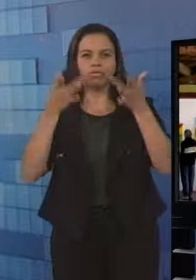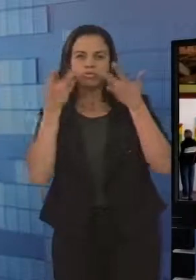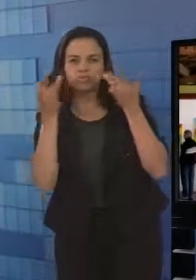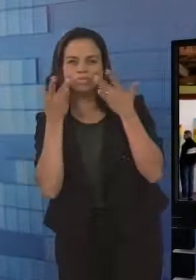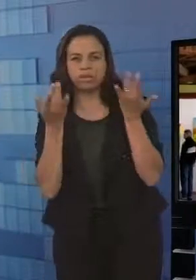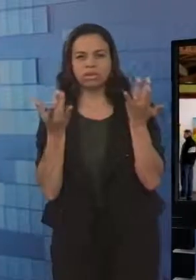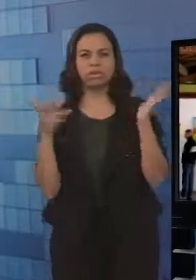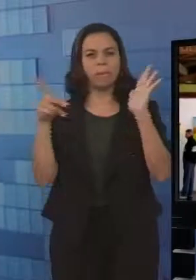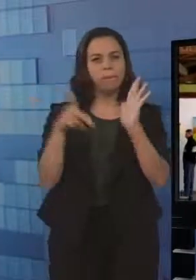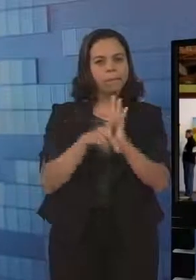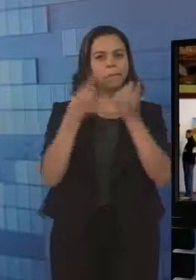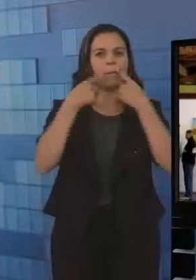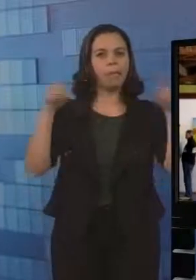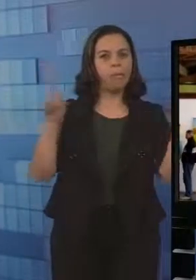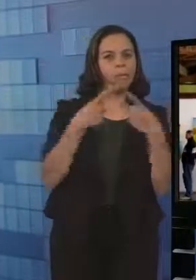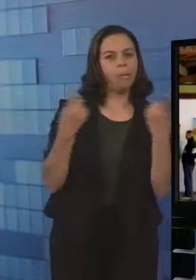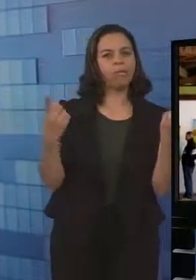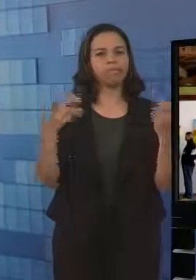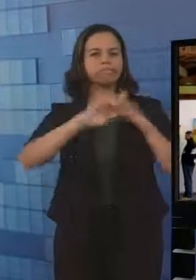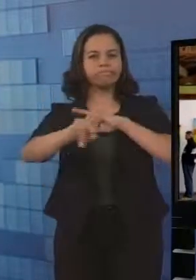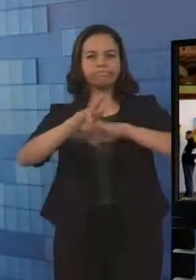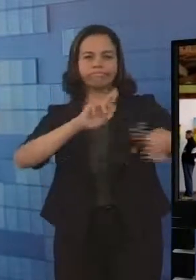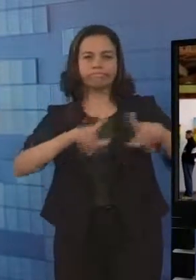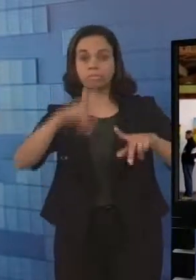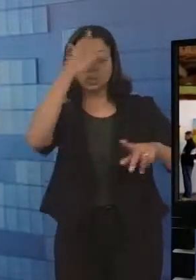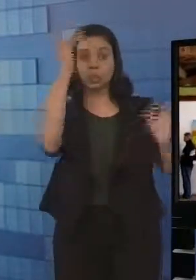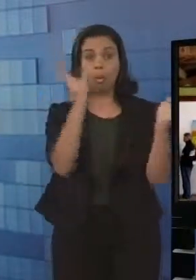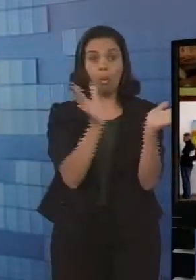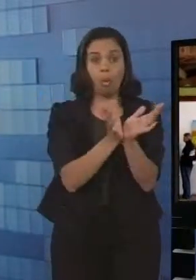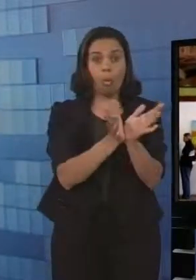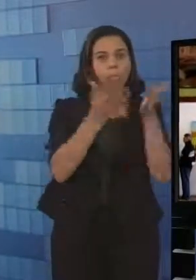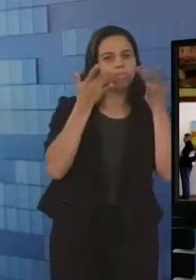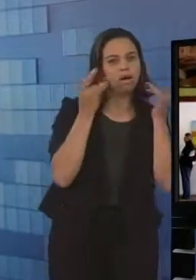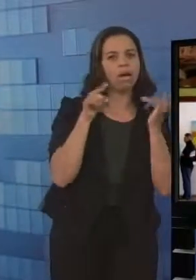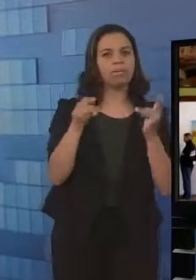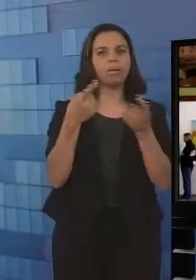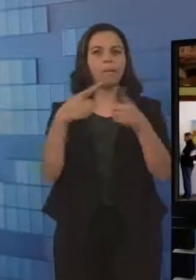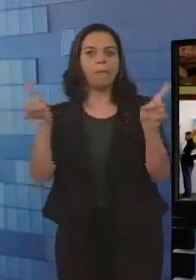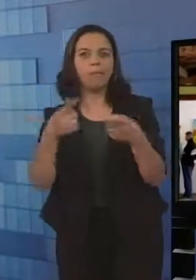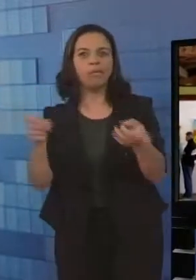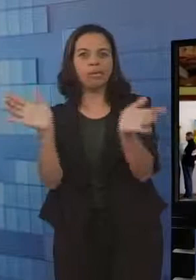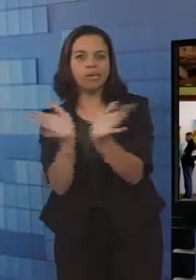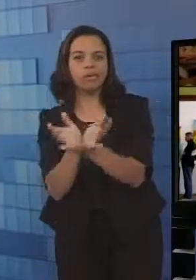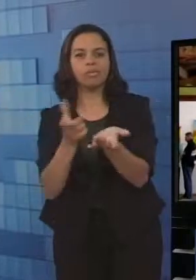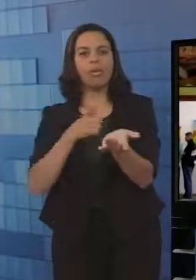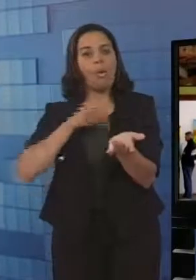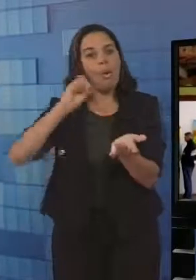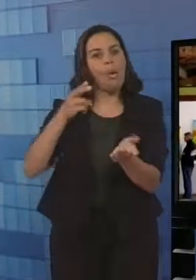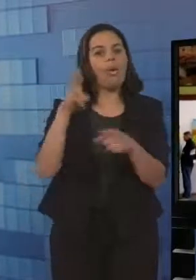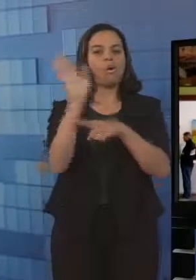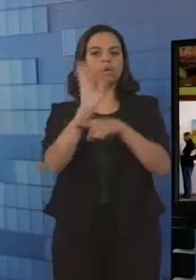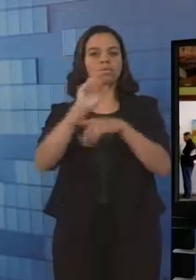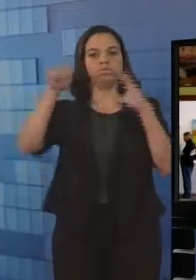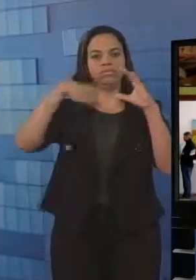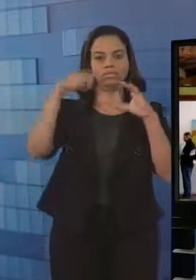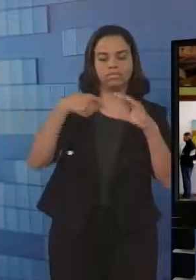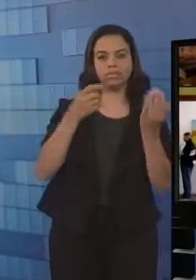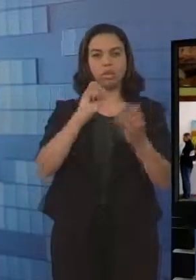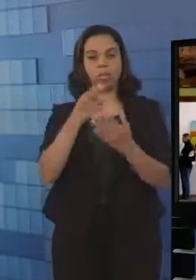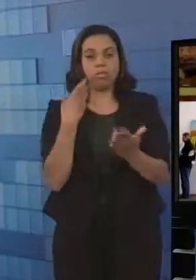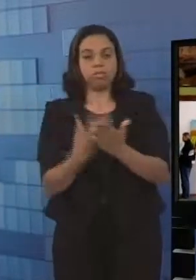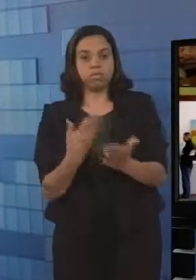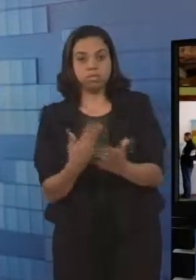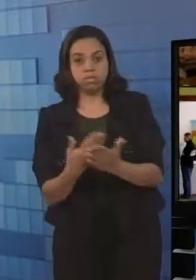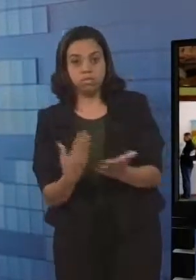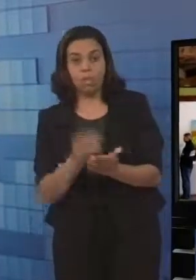defender proposições para o teatro. Quem é de música, quem é de artes plásticas, quem é de cinema, quem é estudante, educador, arte educador.